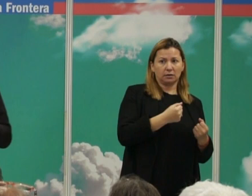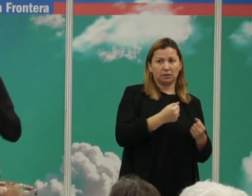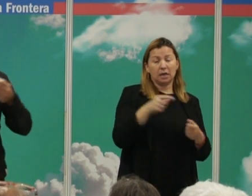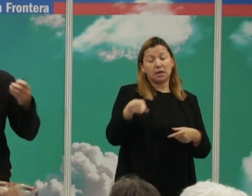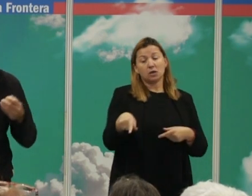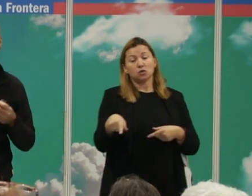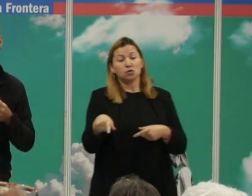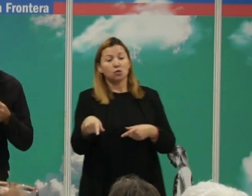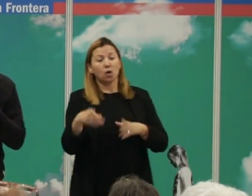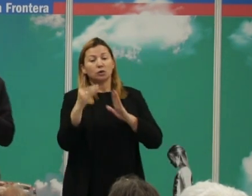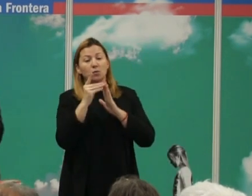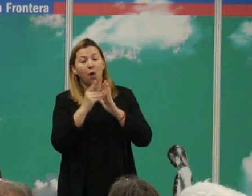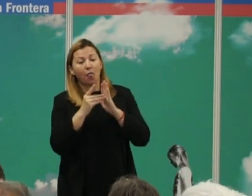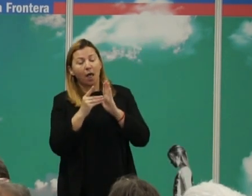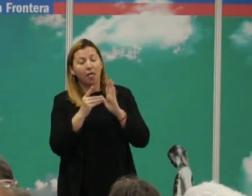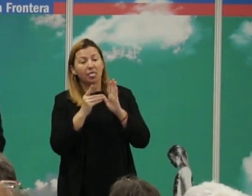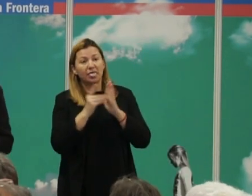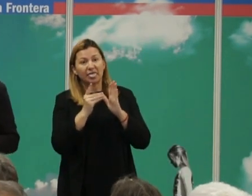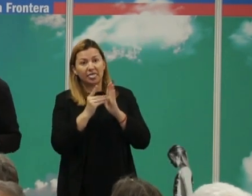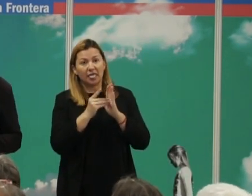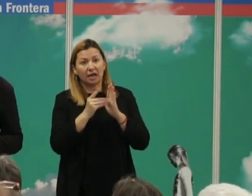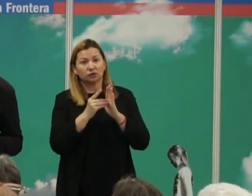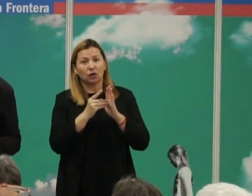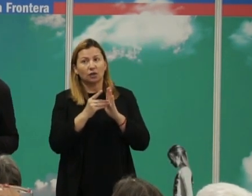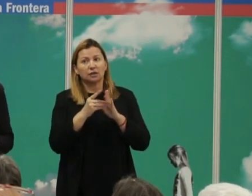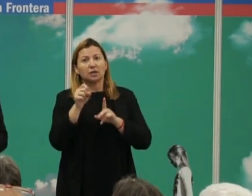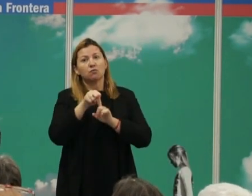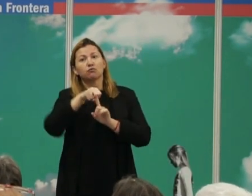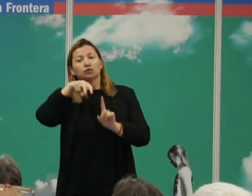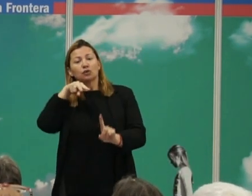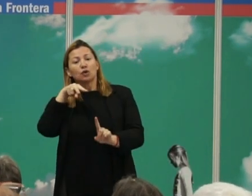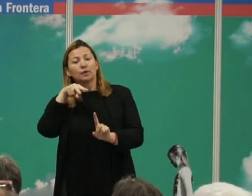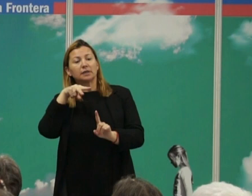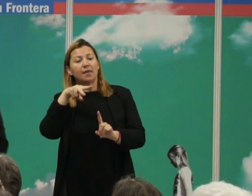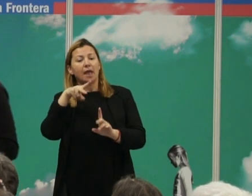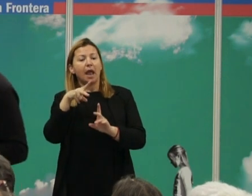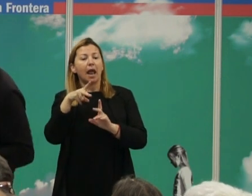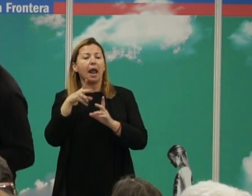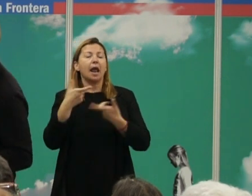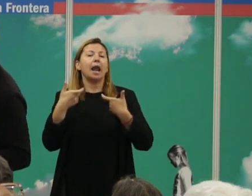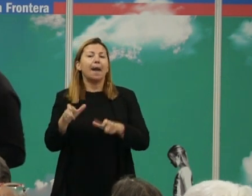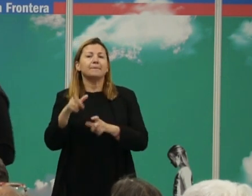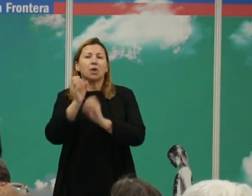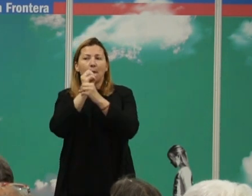algunos ítems separados, algunas ideas inconexas desde lo que sería el campo de la biología evolutiva.